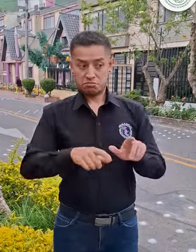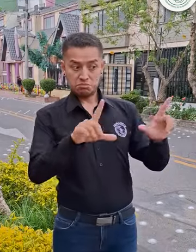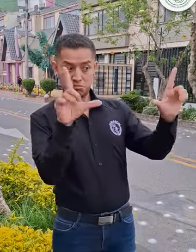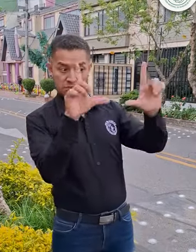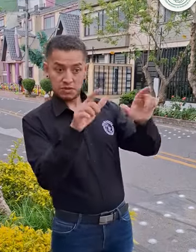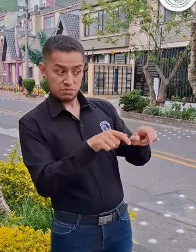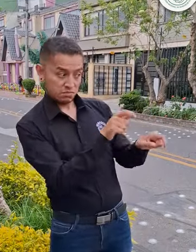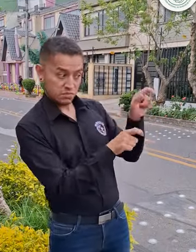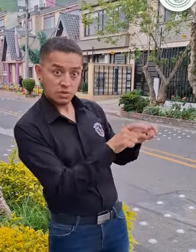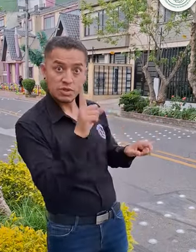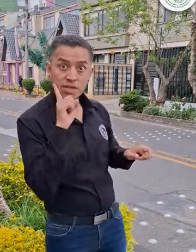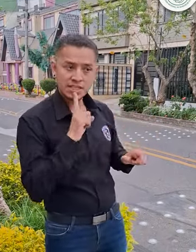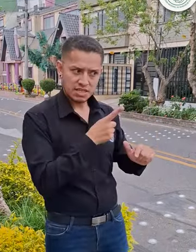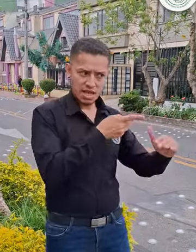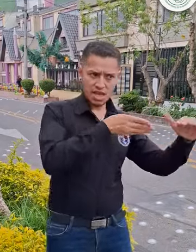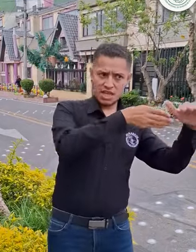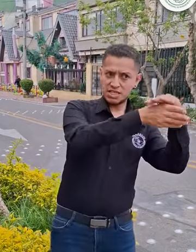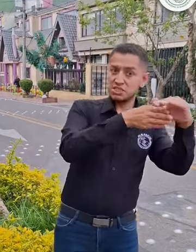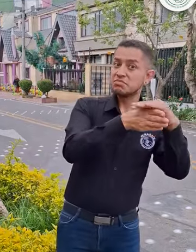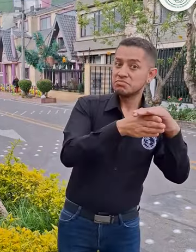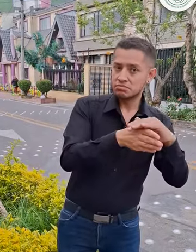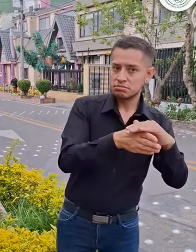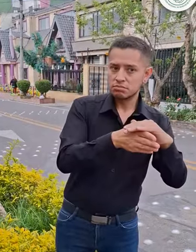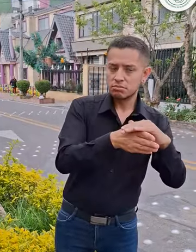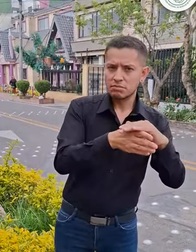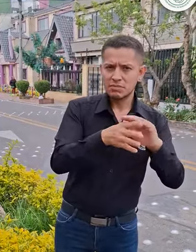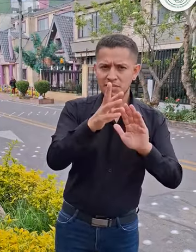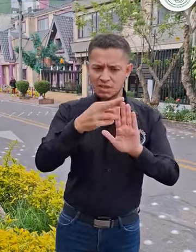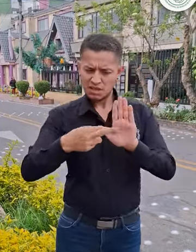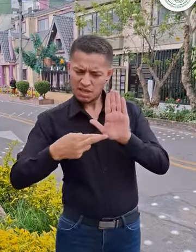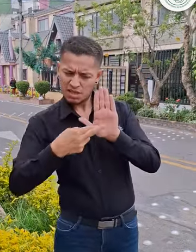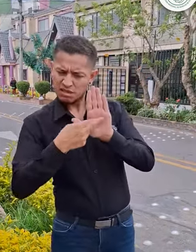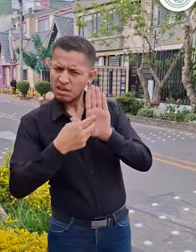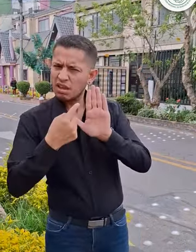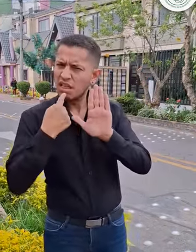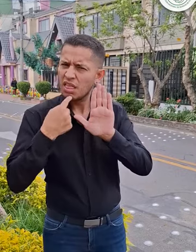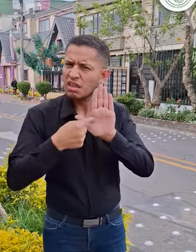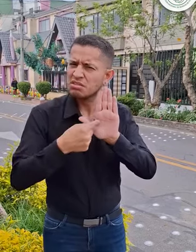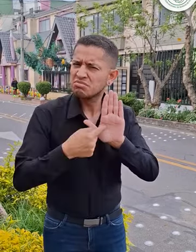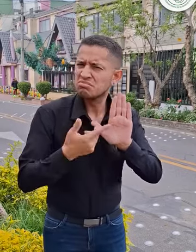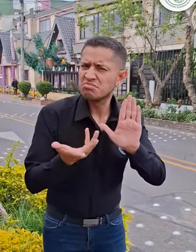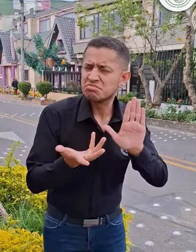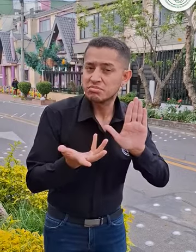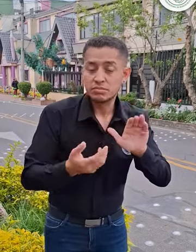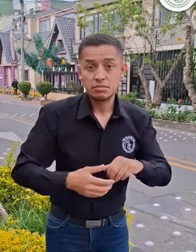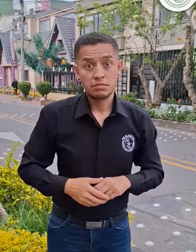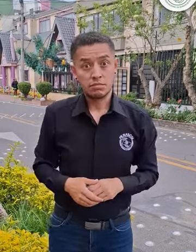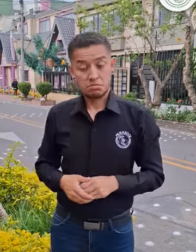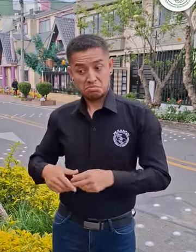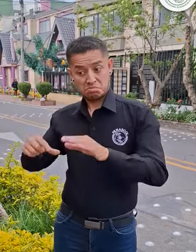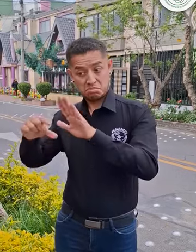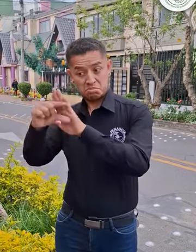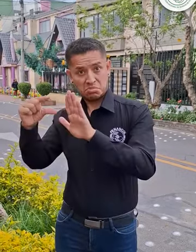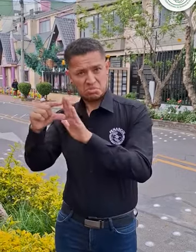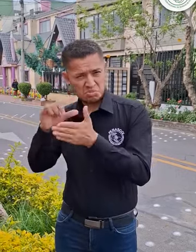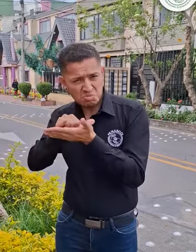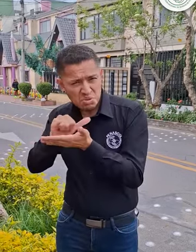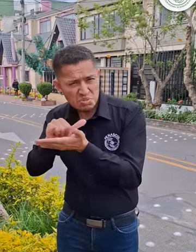a los sistemas de acceso a la televisión para personas sordas, la 7276. Con esta nueva resolución, el Cloud